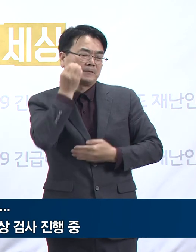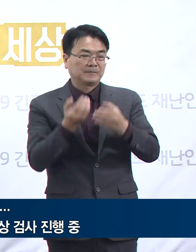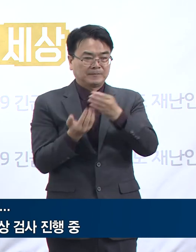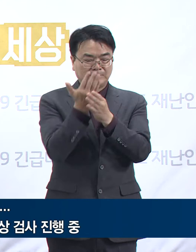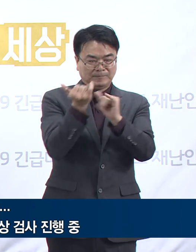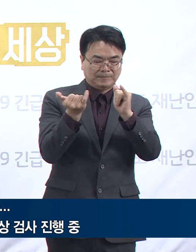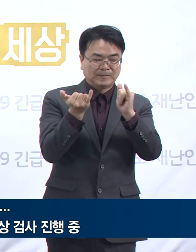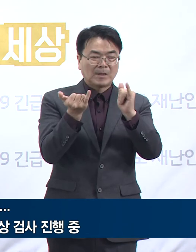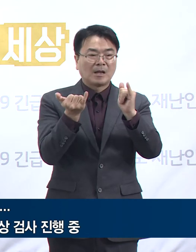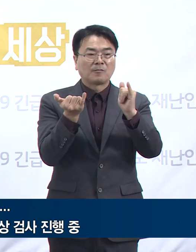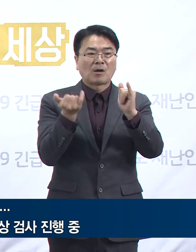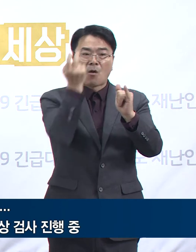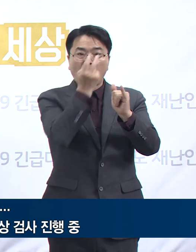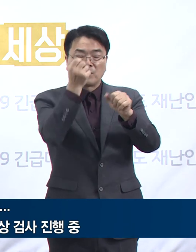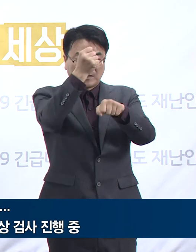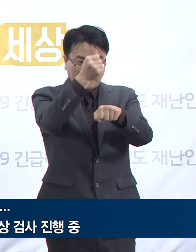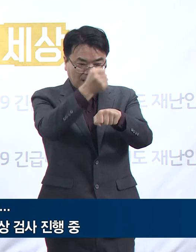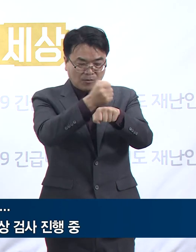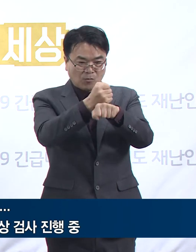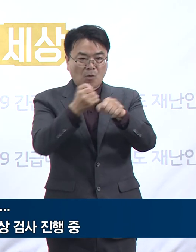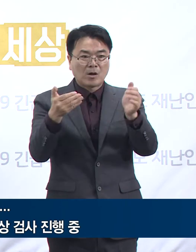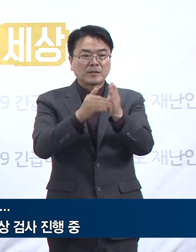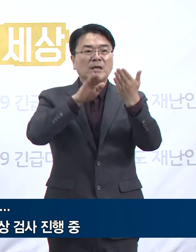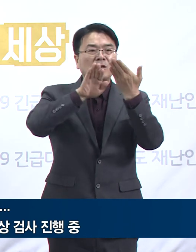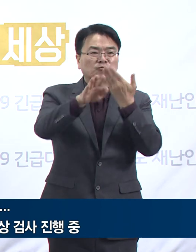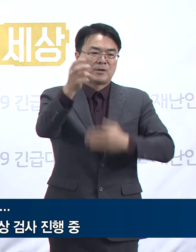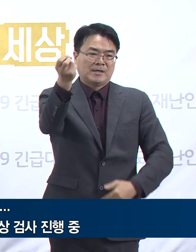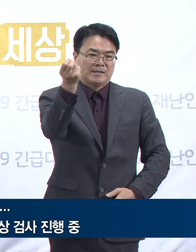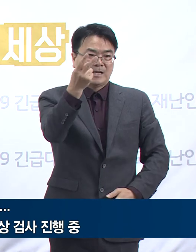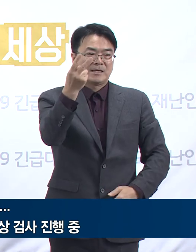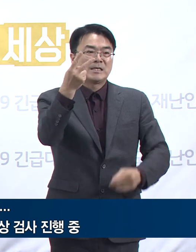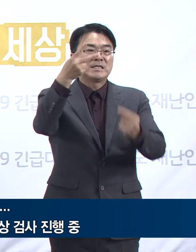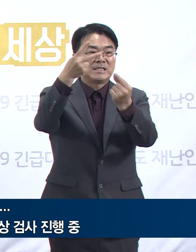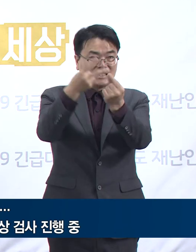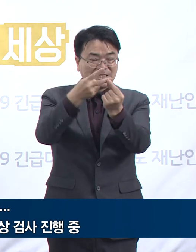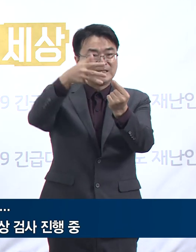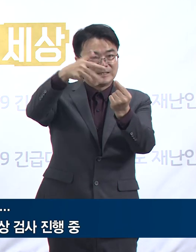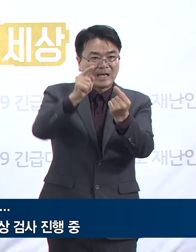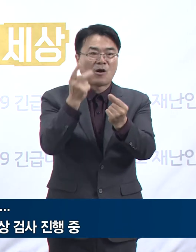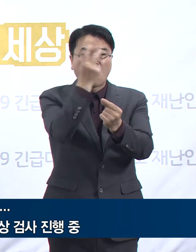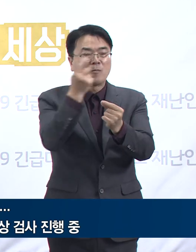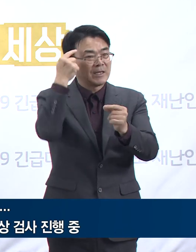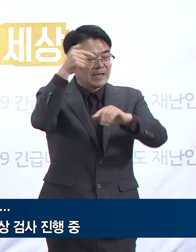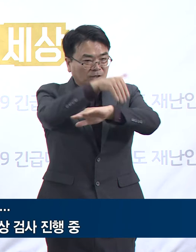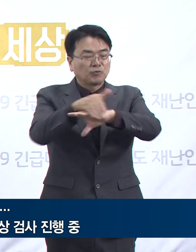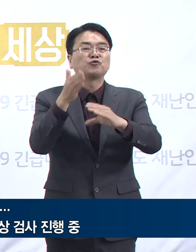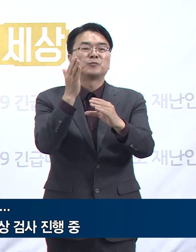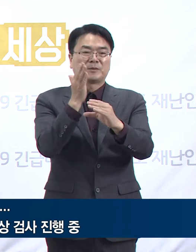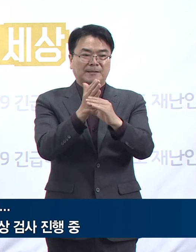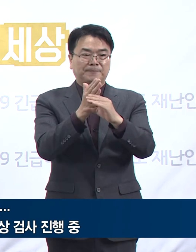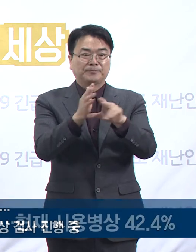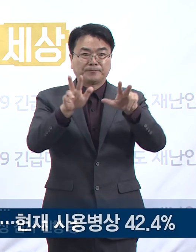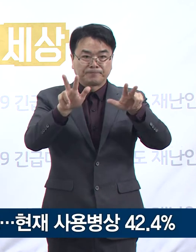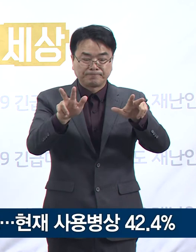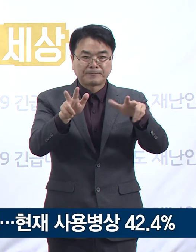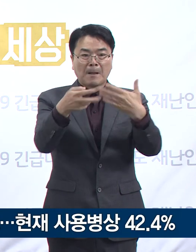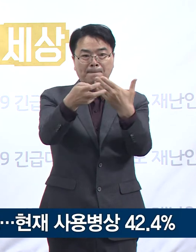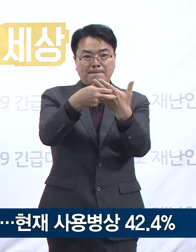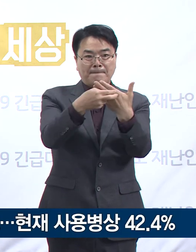격리 해제 전에 다시 한번 재검사할 예정입니다. 다음은 경기도 병상 운용 현황입니다.